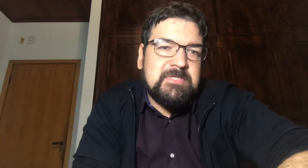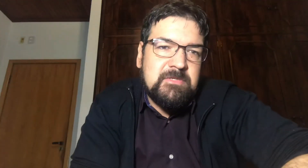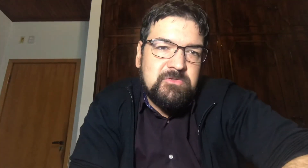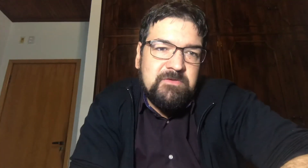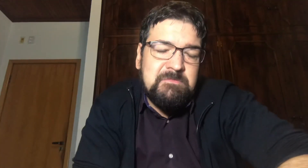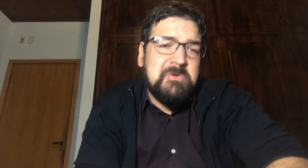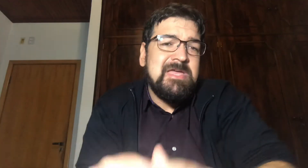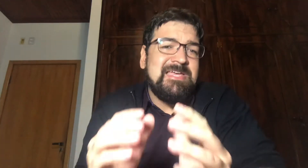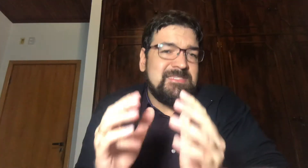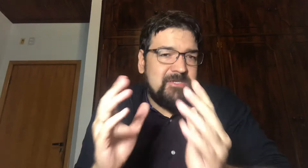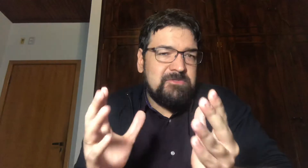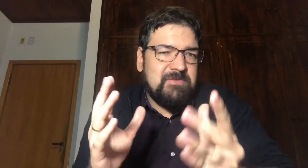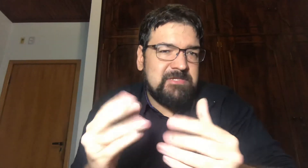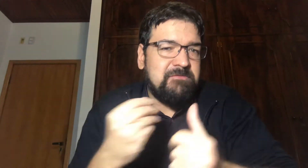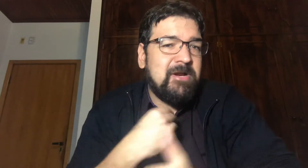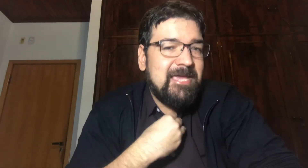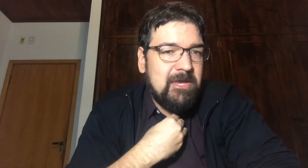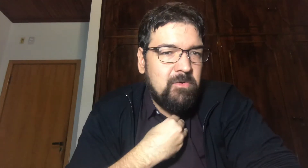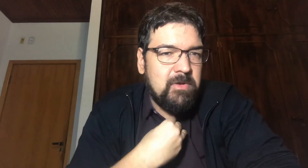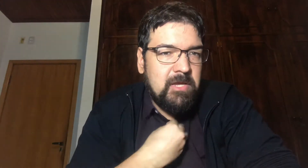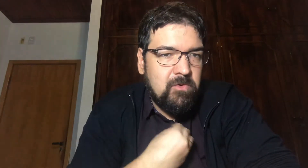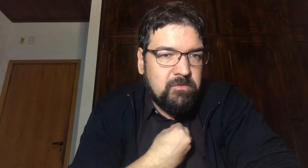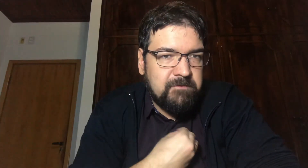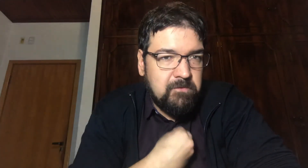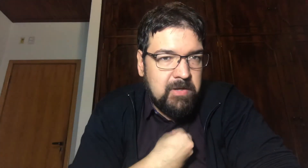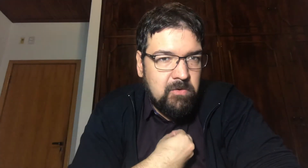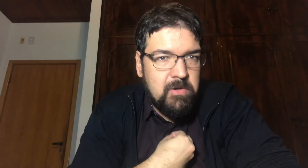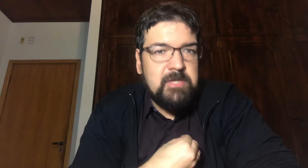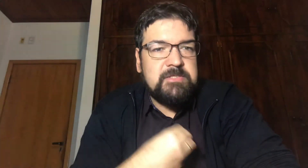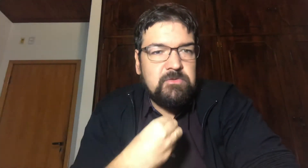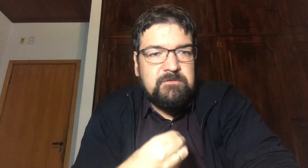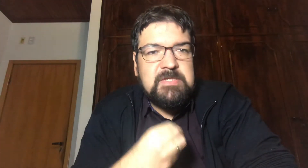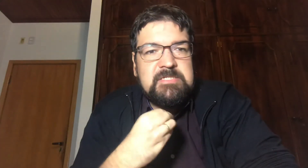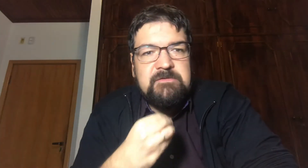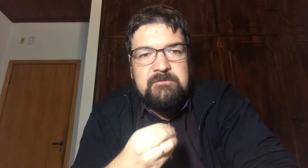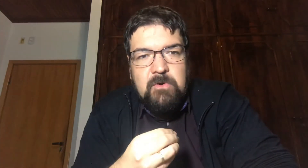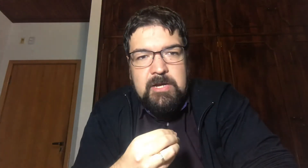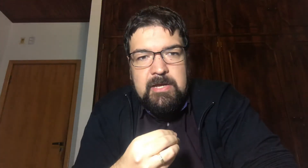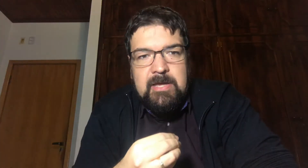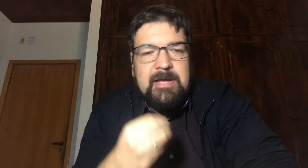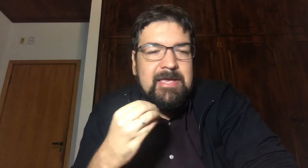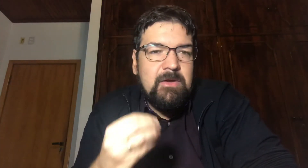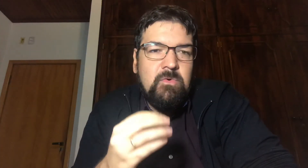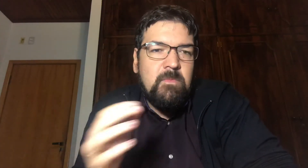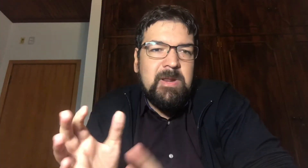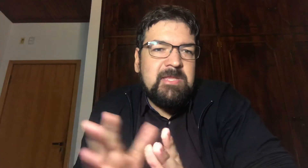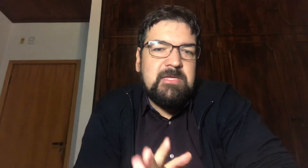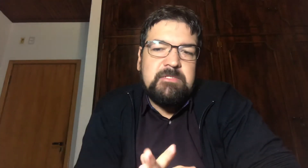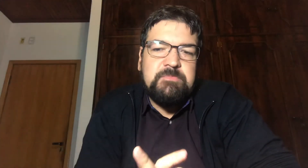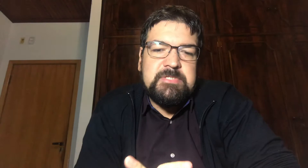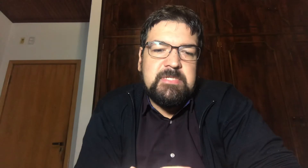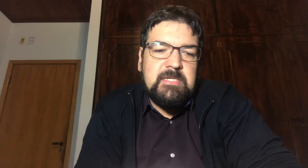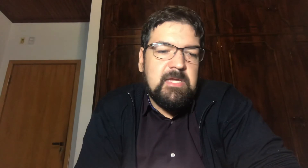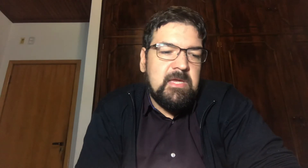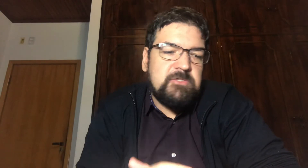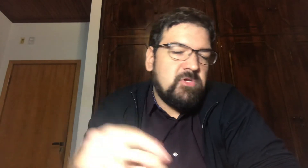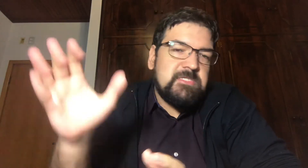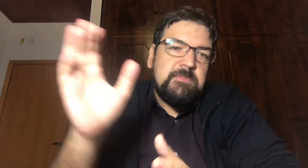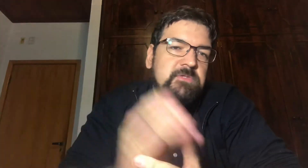passar dos 9 mil Se eu estivesse de fora Eu Estou falando eu Se eu estivesse de fora Eu compraria Tipo assim Só acima